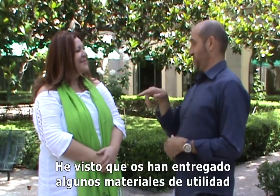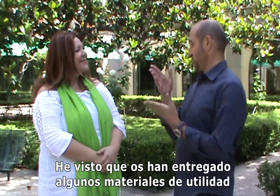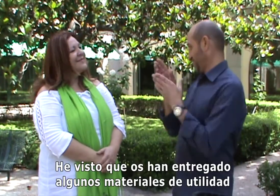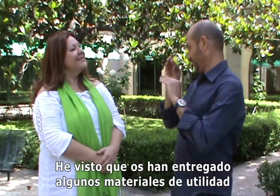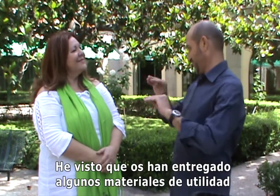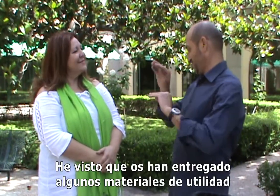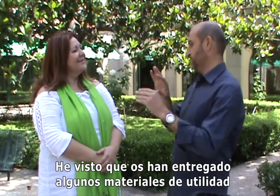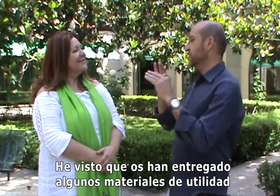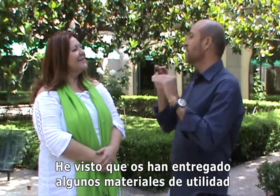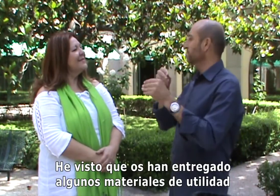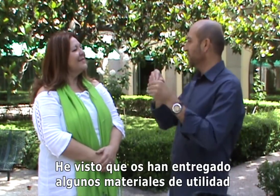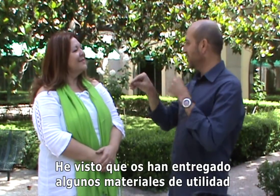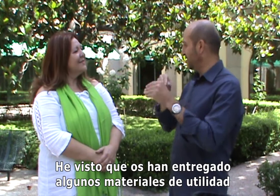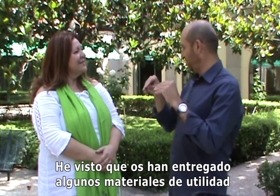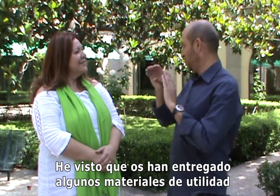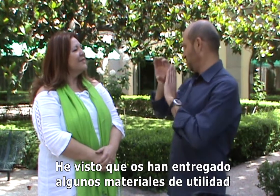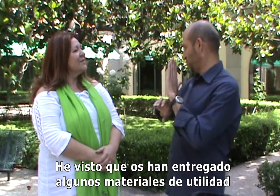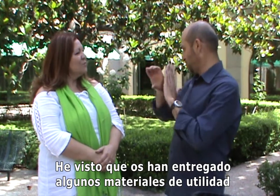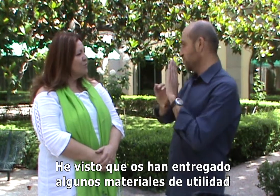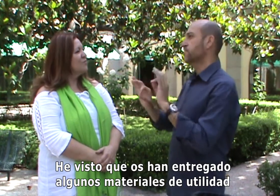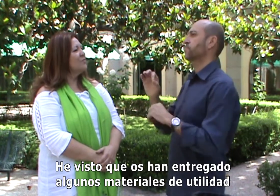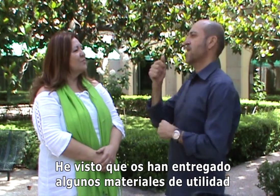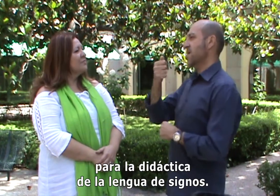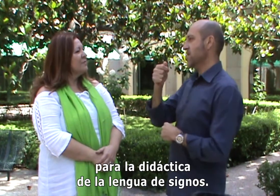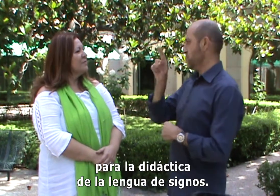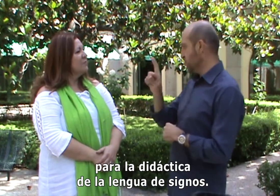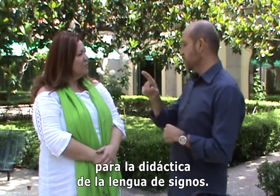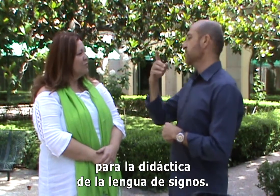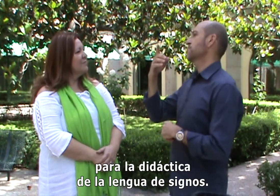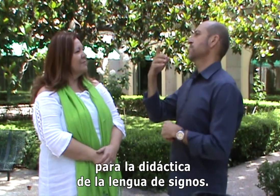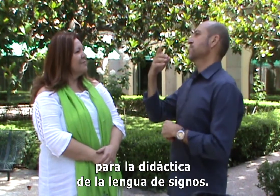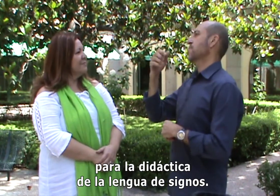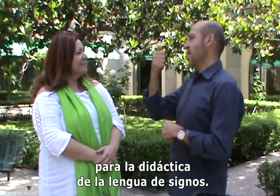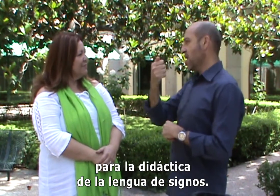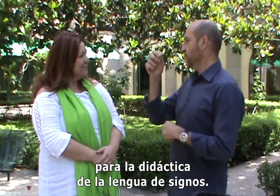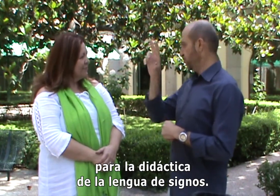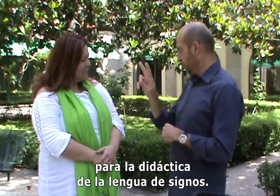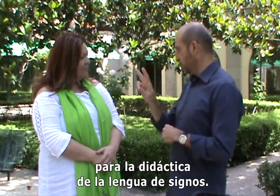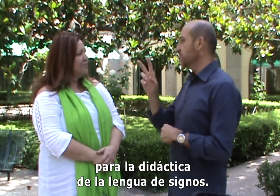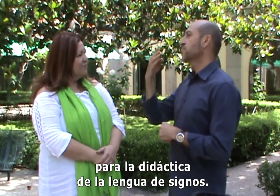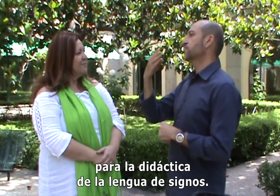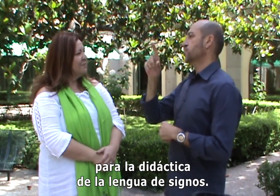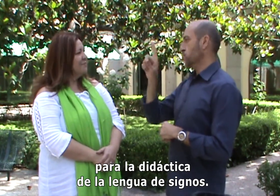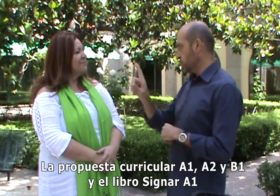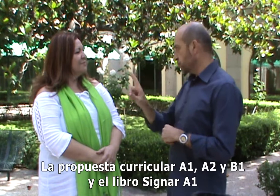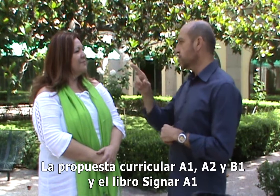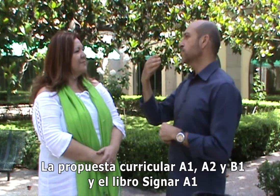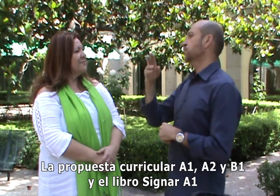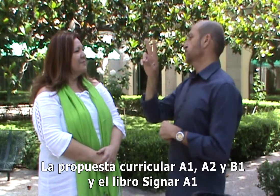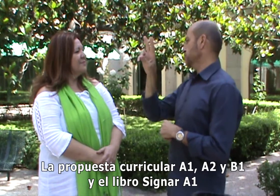He visto que os han entregado algunos materiales de utilidad para la didáctica de la lengua de signos. La propuesta curricular